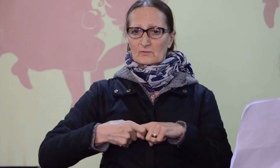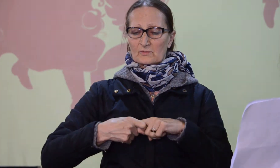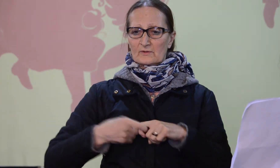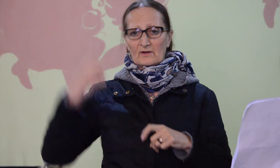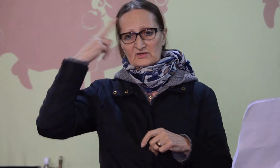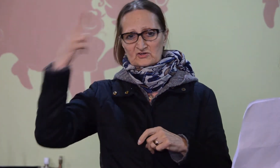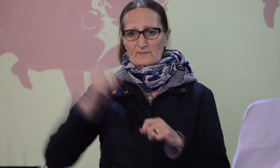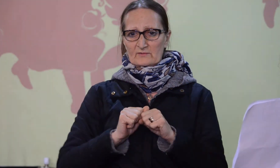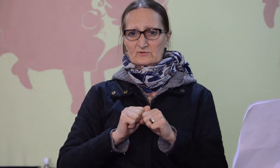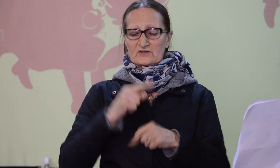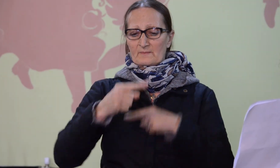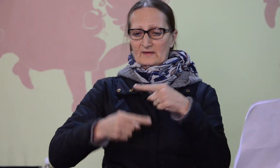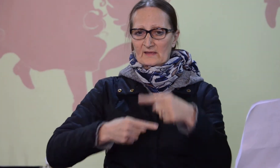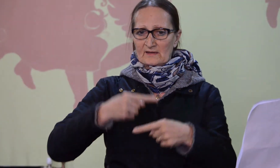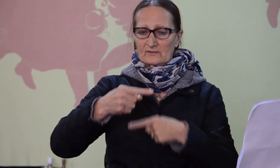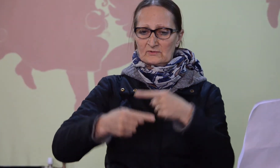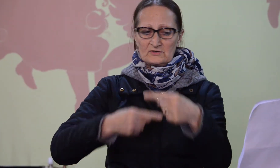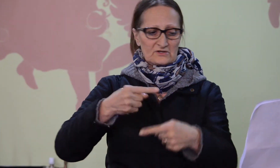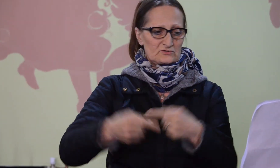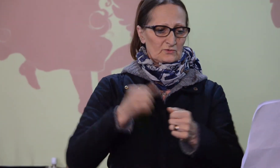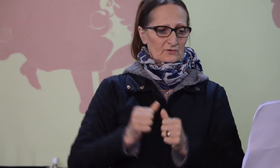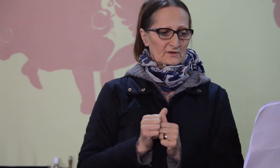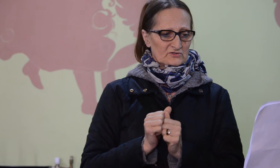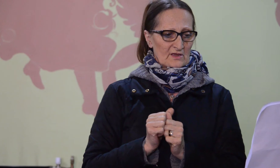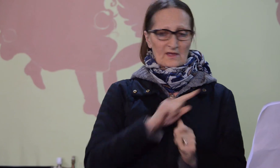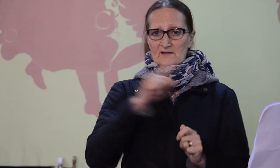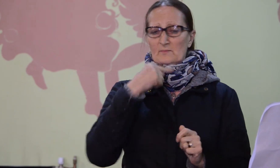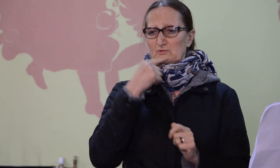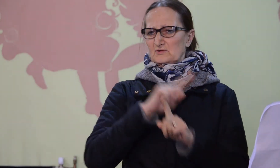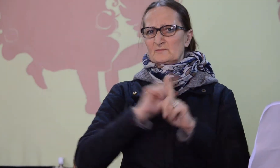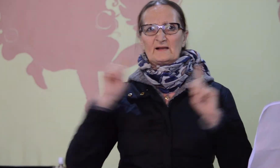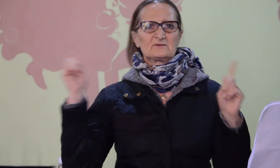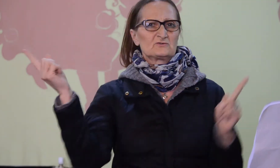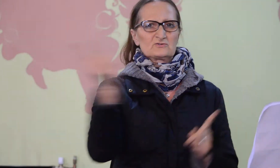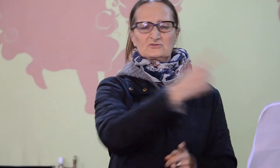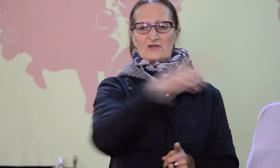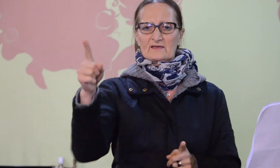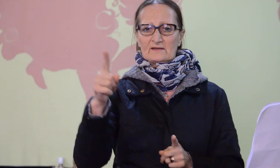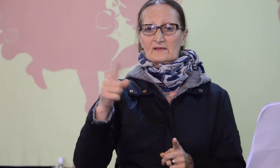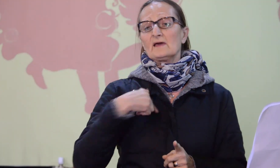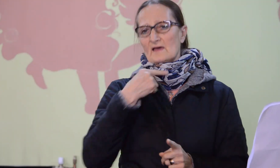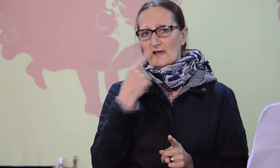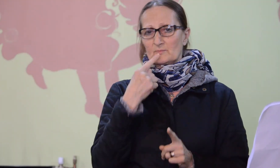mindenkinek utódja, őse. Nem mondhatom el senkinek, elmondom hát mindenkinek.